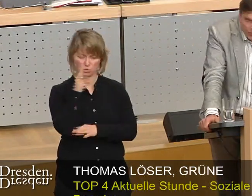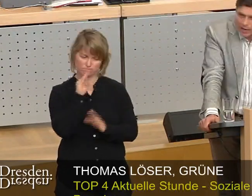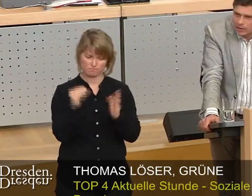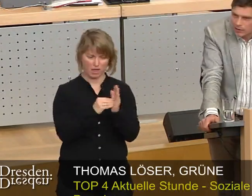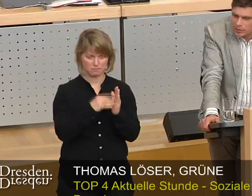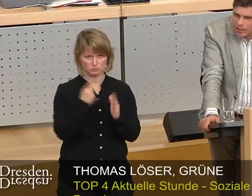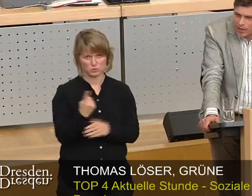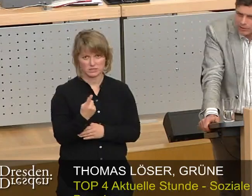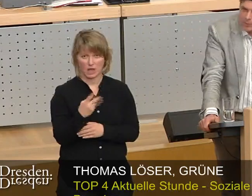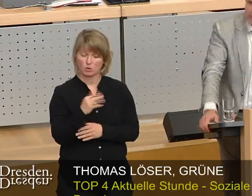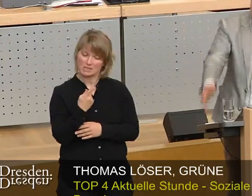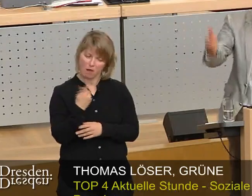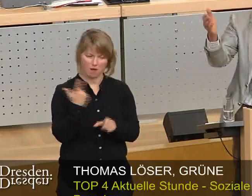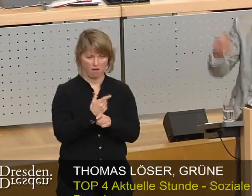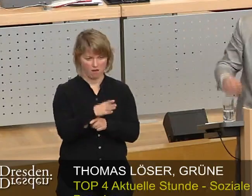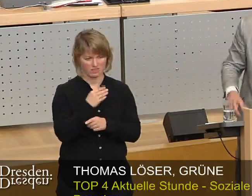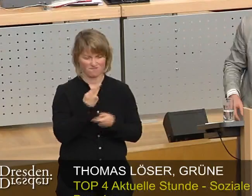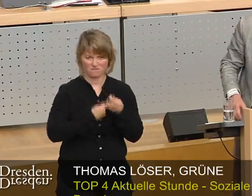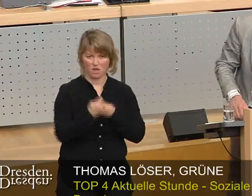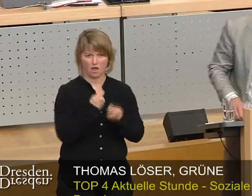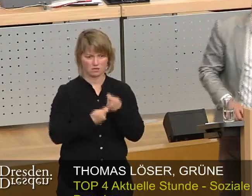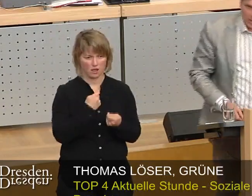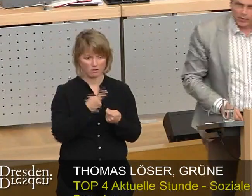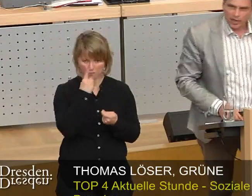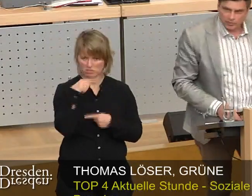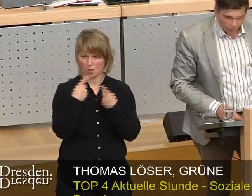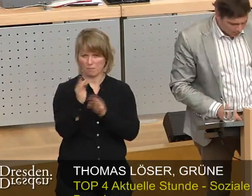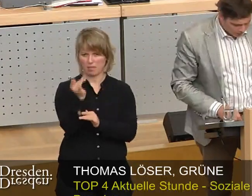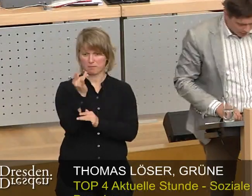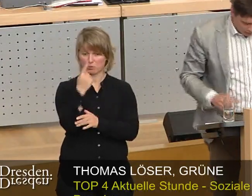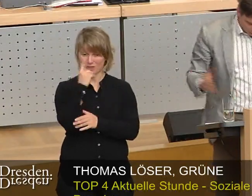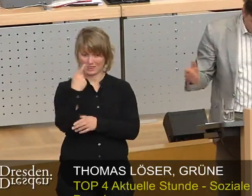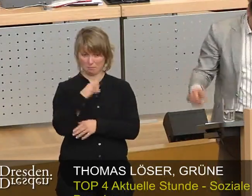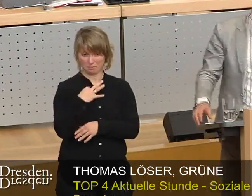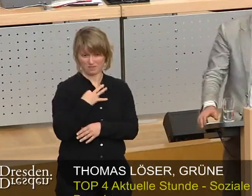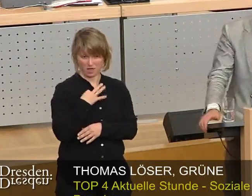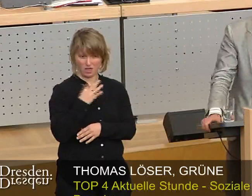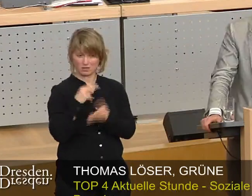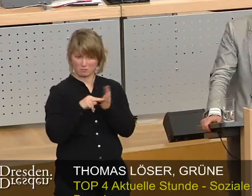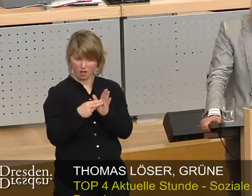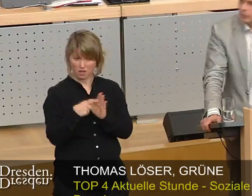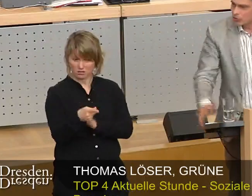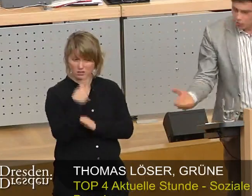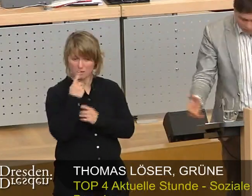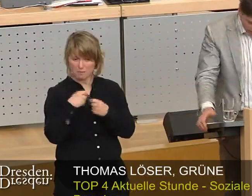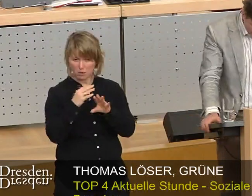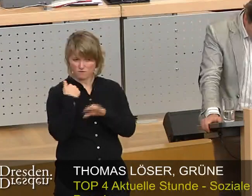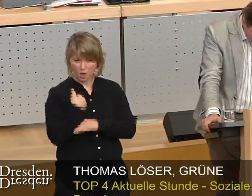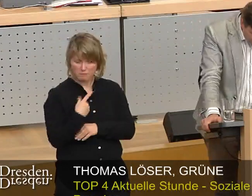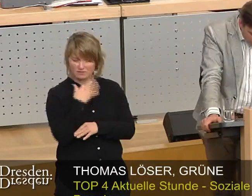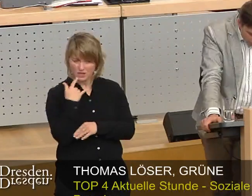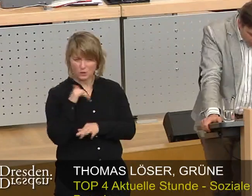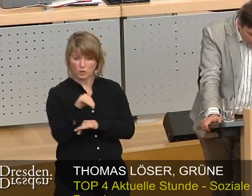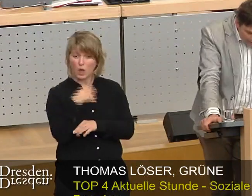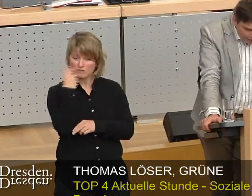werden. Wir verhandeln auch jedes Mal hart, und da werden wir von Ihnen immer kritisiert, bei privaten Vorhabenträgern mit größeren Bauvorhaben versuchen dort